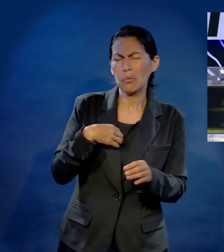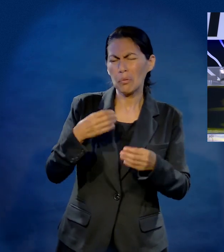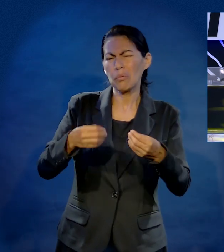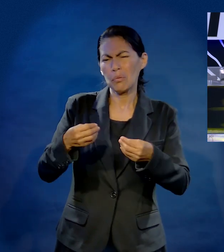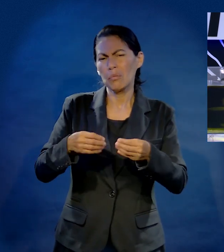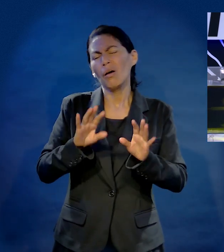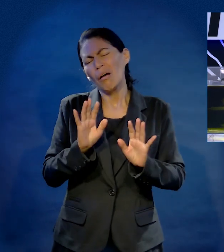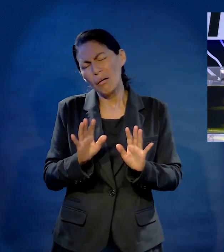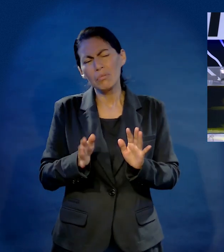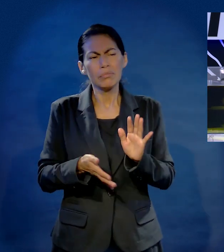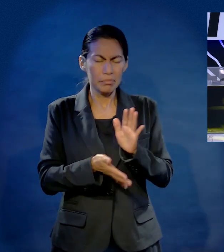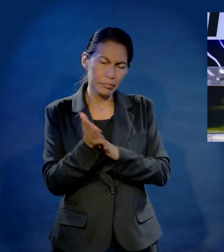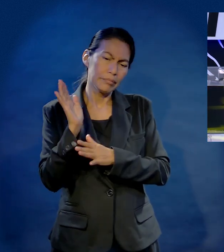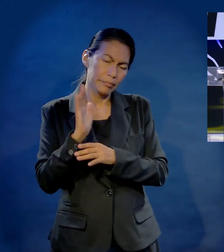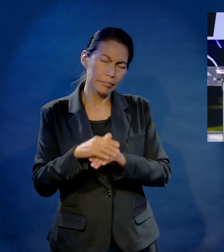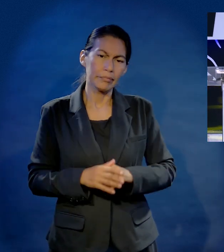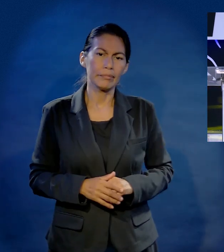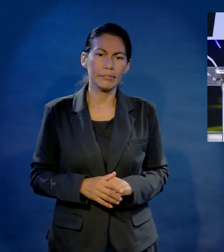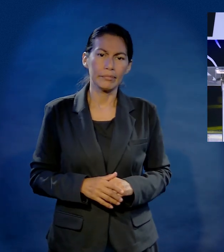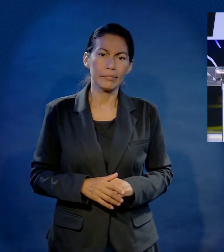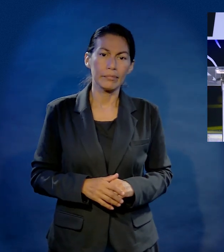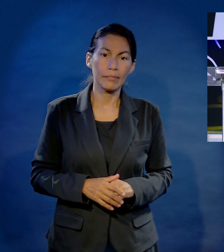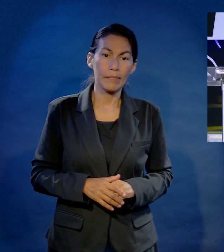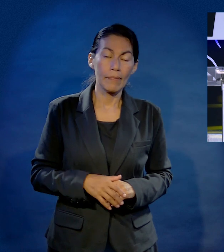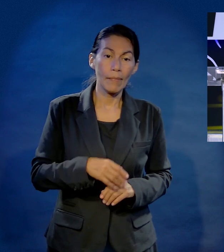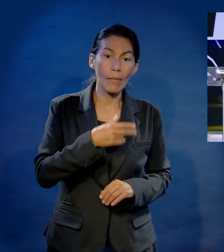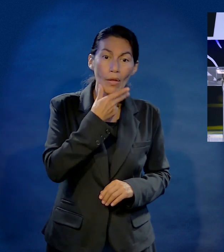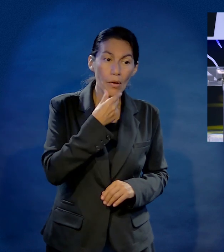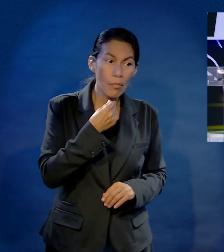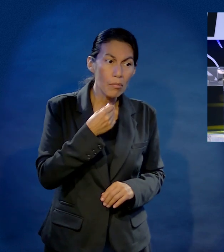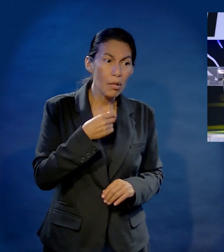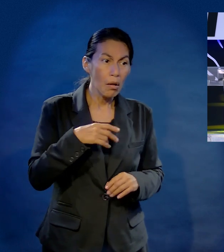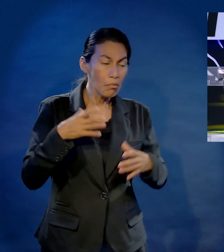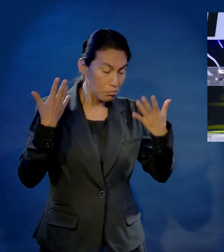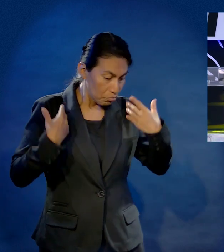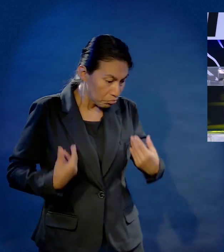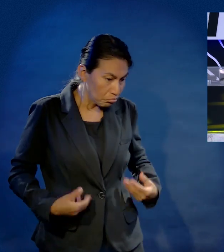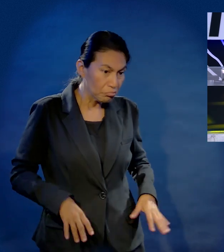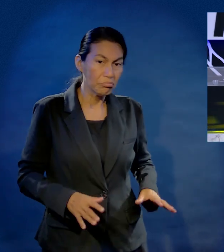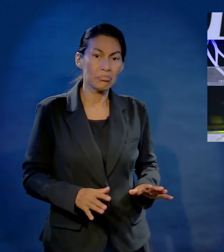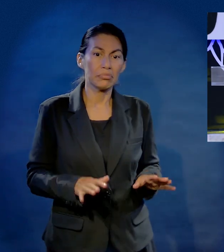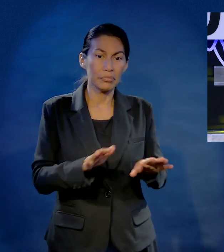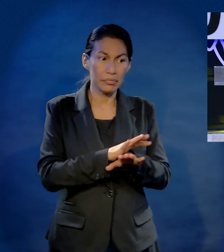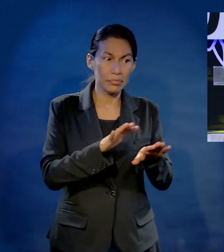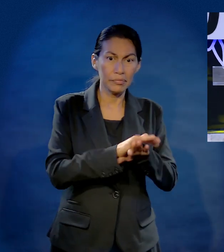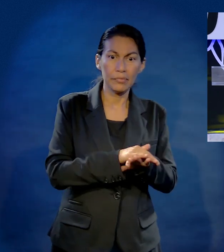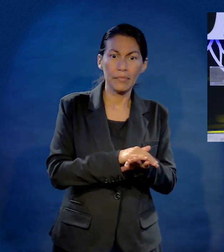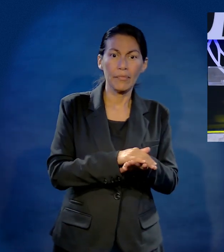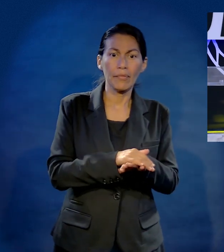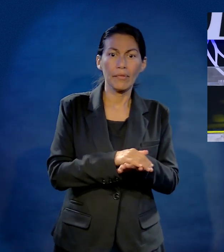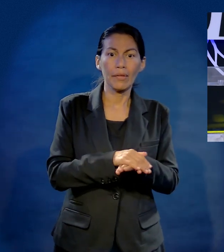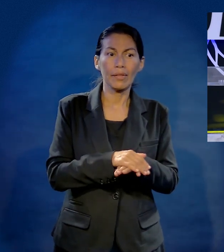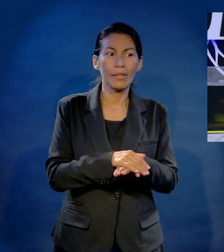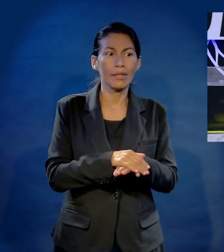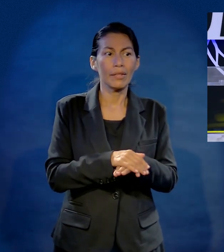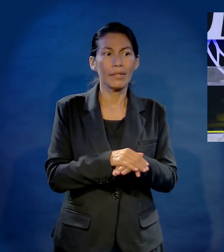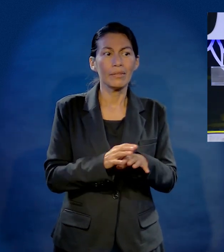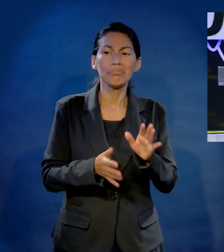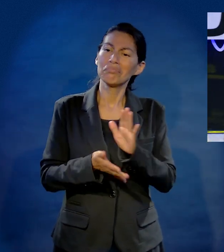pierde? No, me dice, de todos modos la voy a ocupar. Ah, bueno, entonces vamos. Se estaba listando el muchacho, me dice, pásele, espéreme en la sala. Entré a la